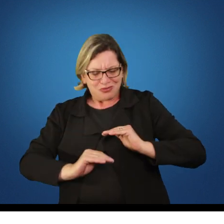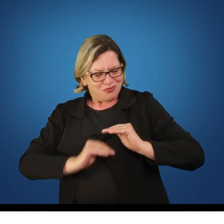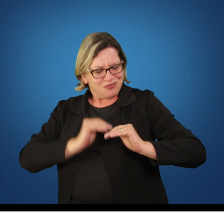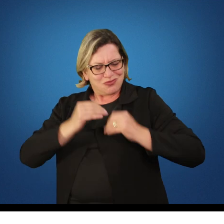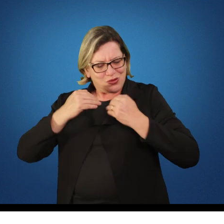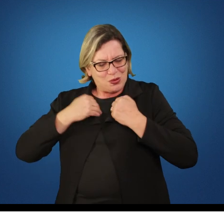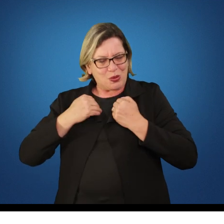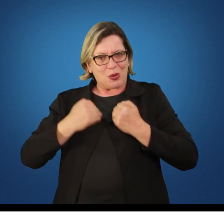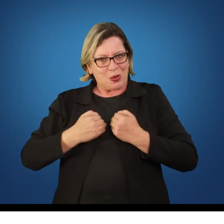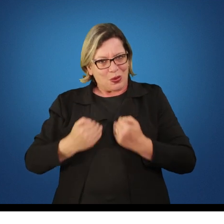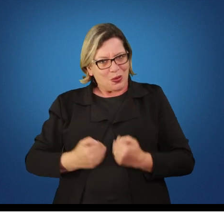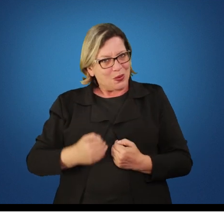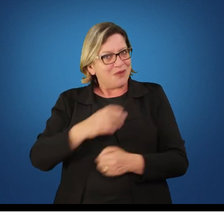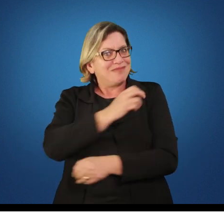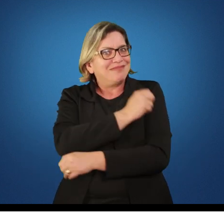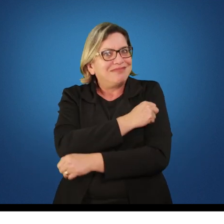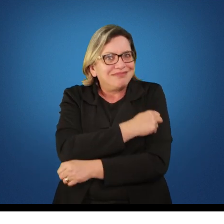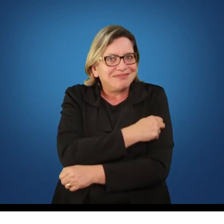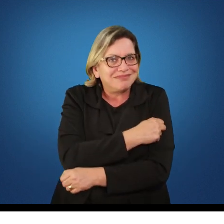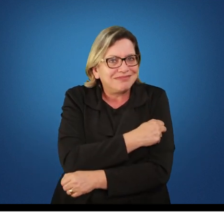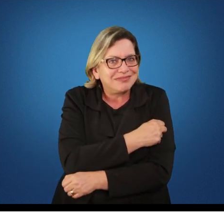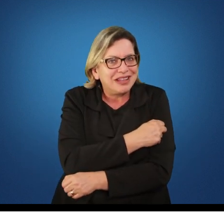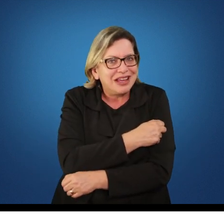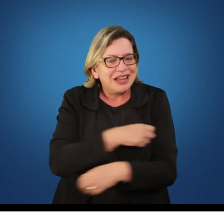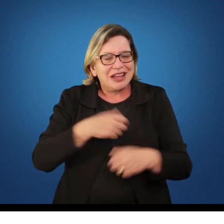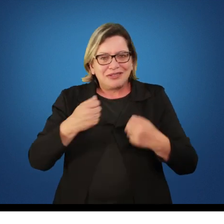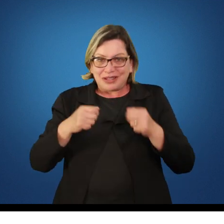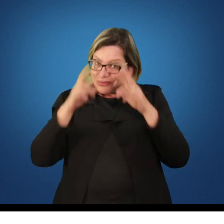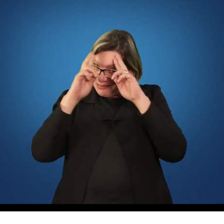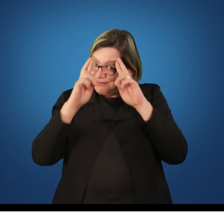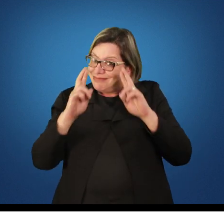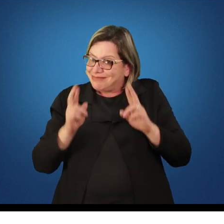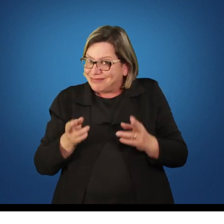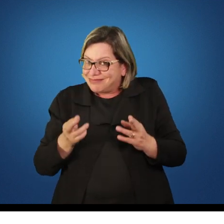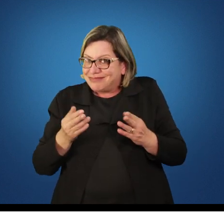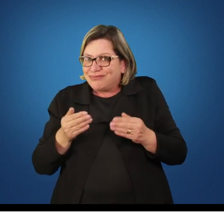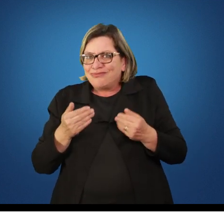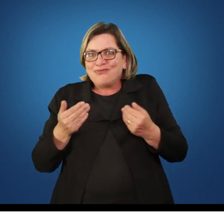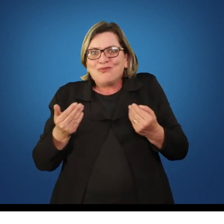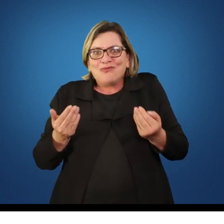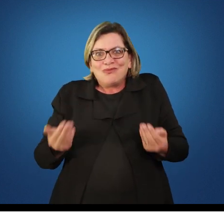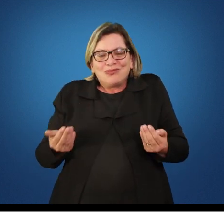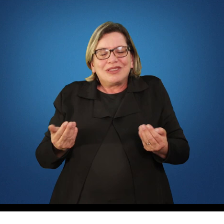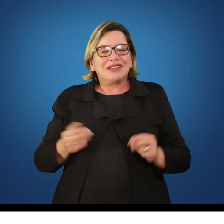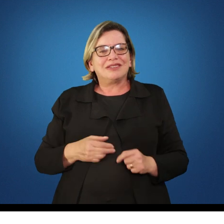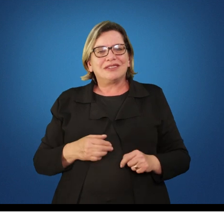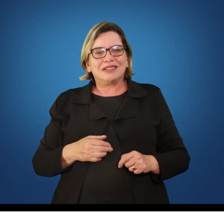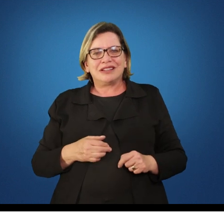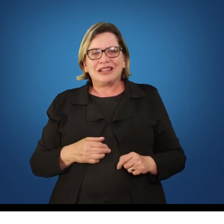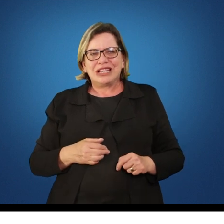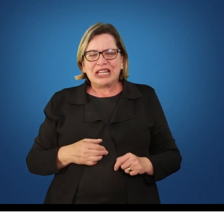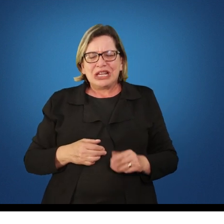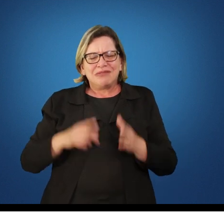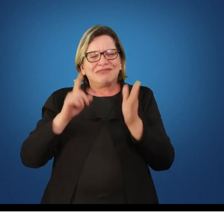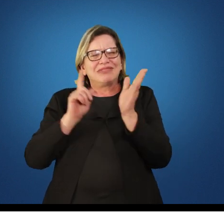crianças, será que devemos respeitar isso? Será que não podemos trabalhar um pouco lúdico